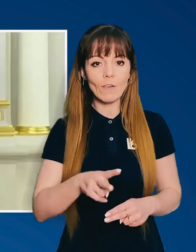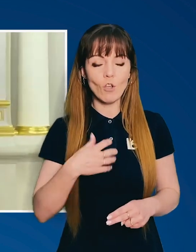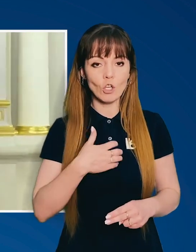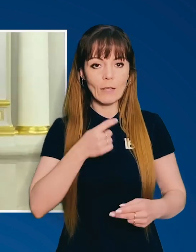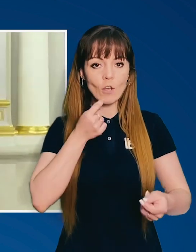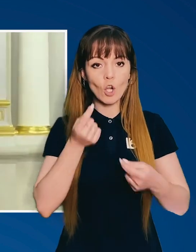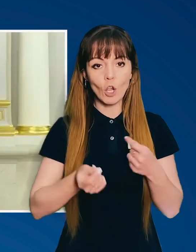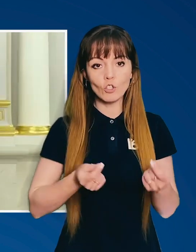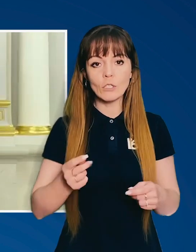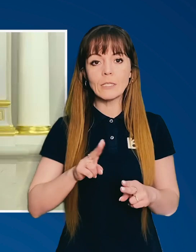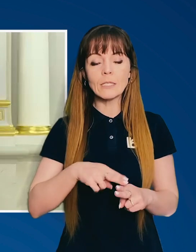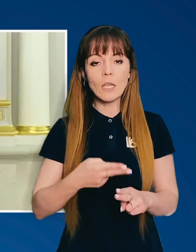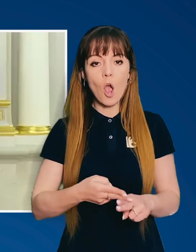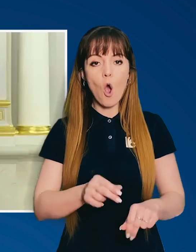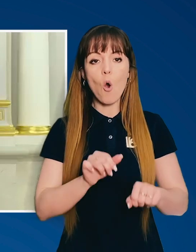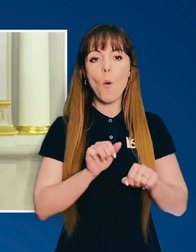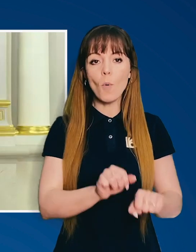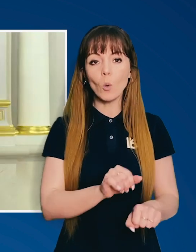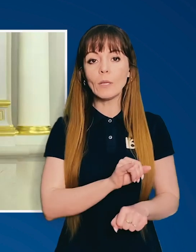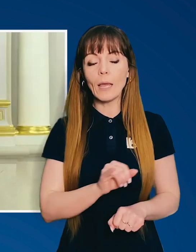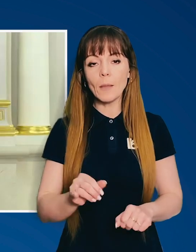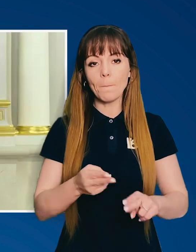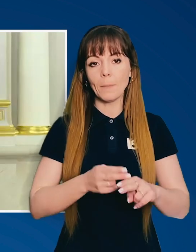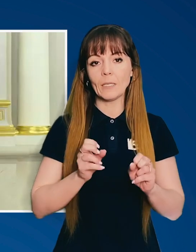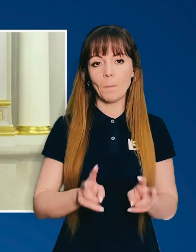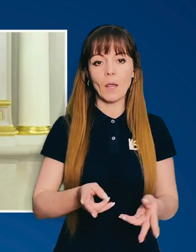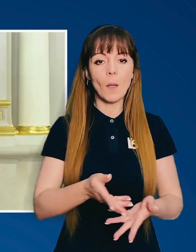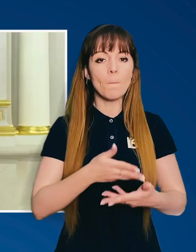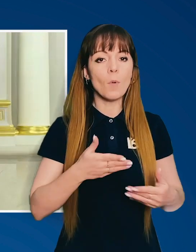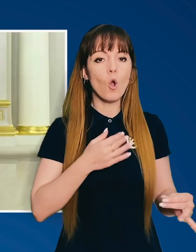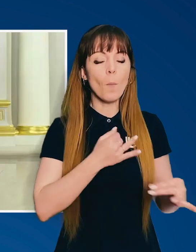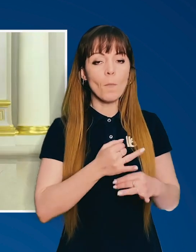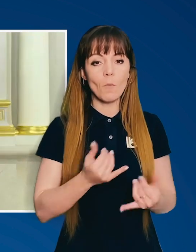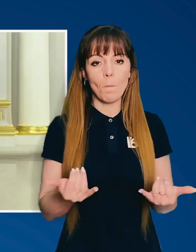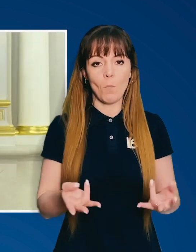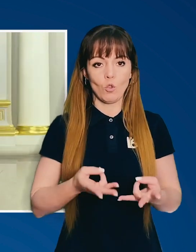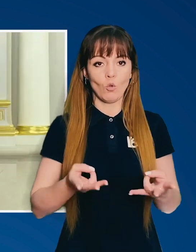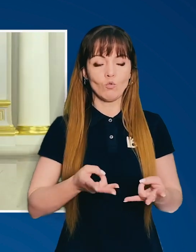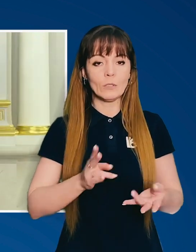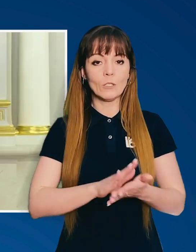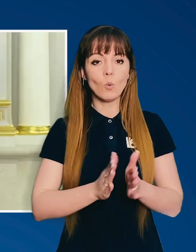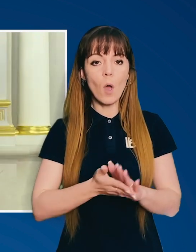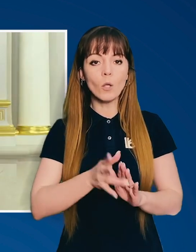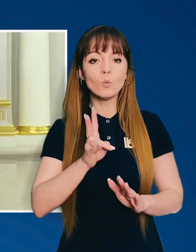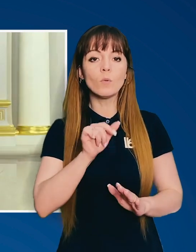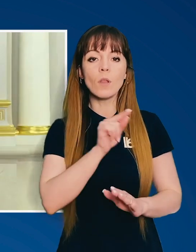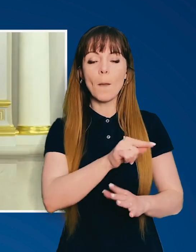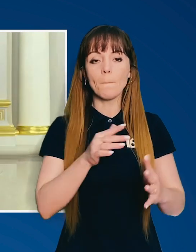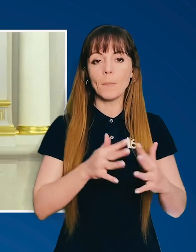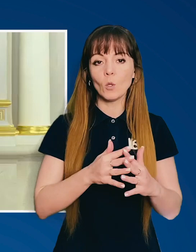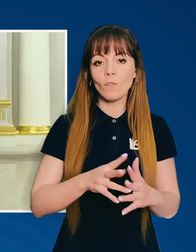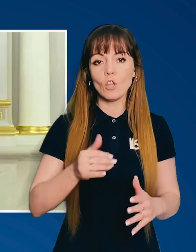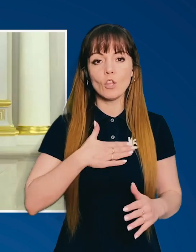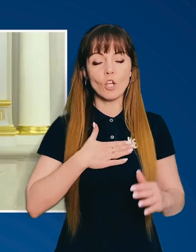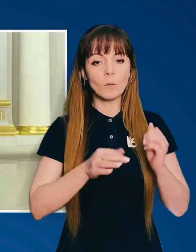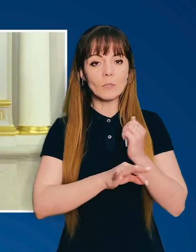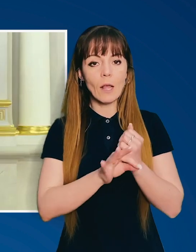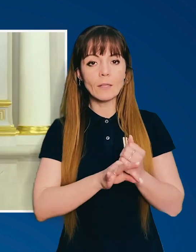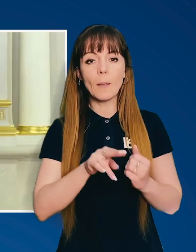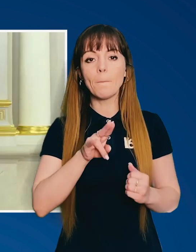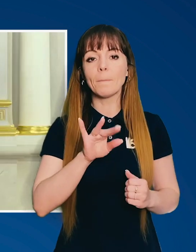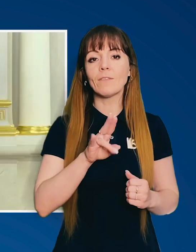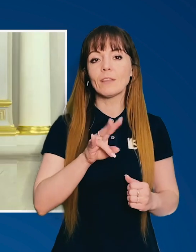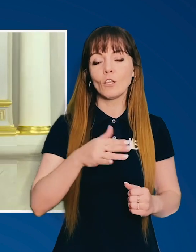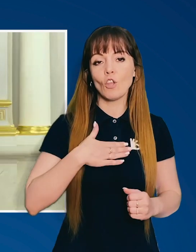дві важливі речі, це оборона і безпека. Ми обговорили поточну ситуацію на передовій, на